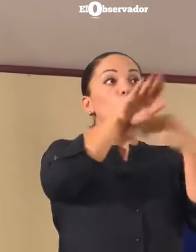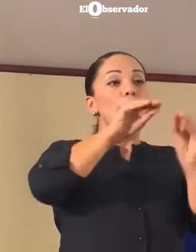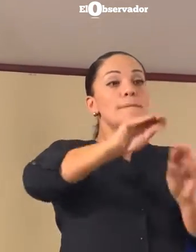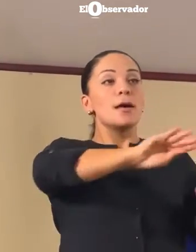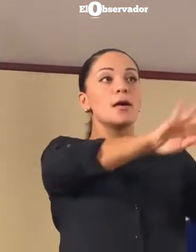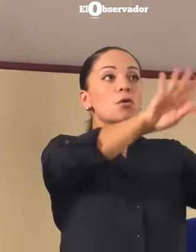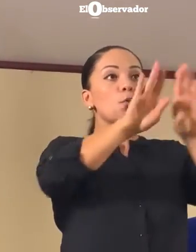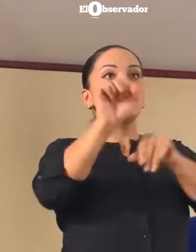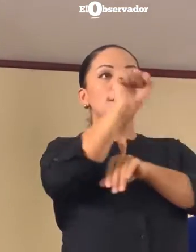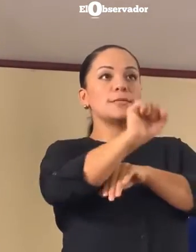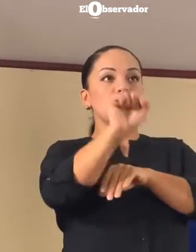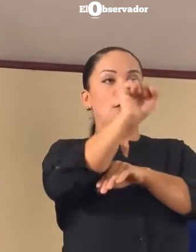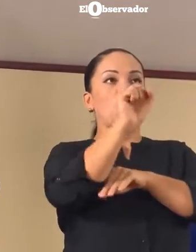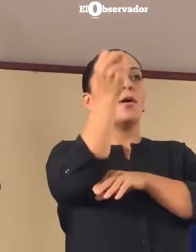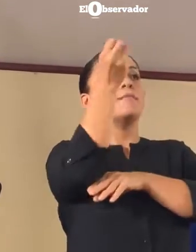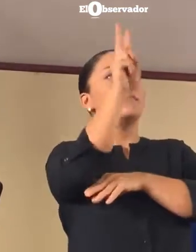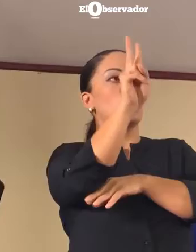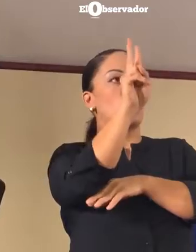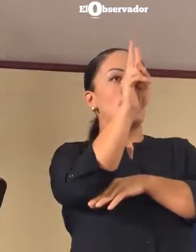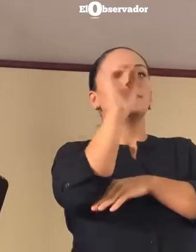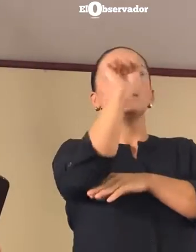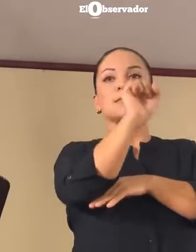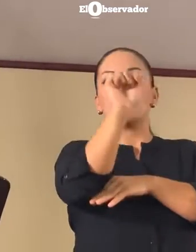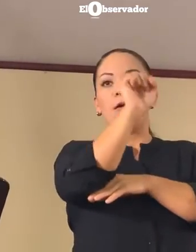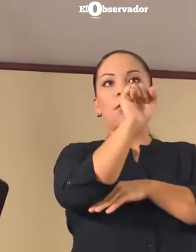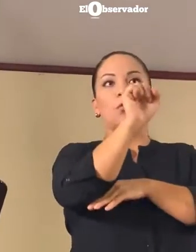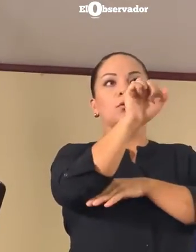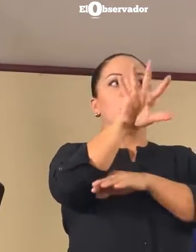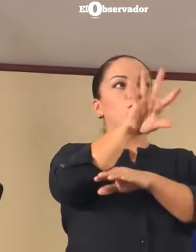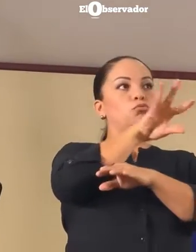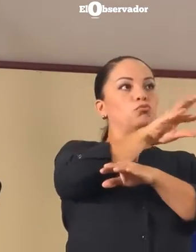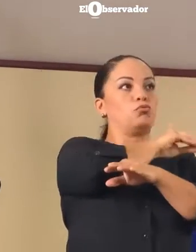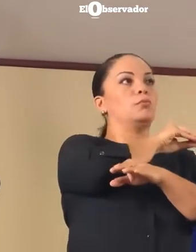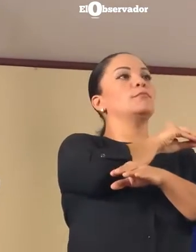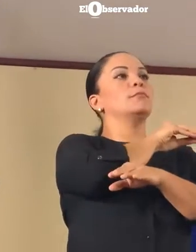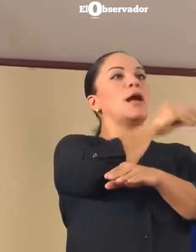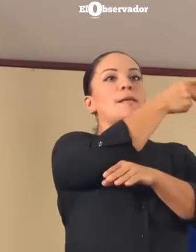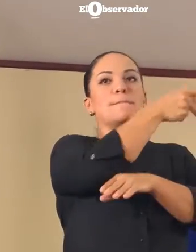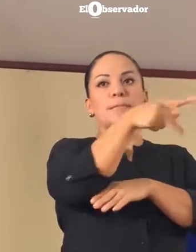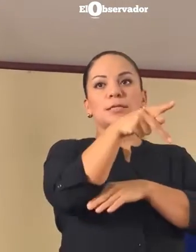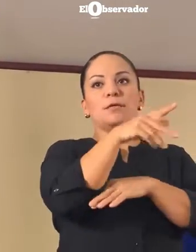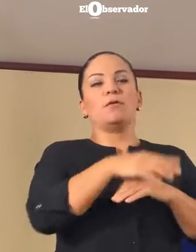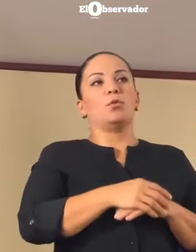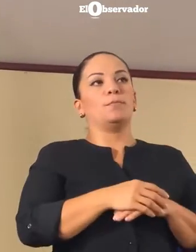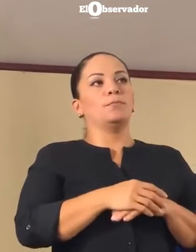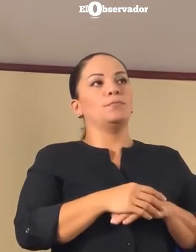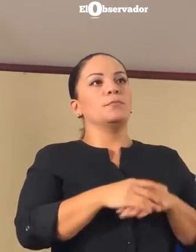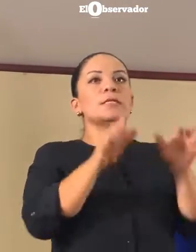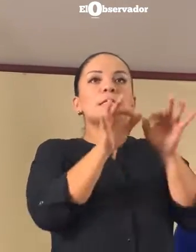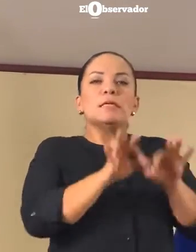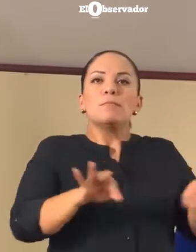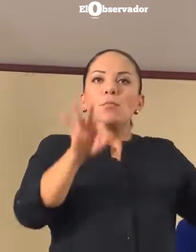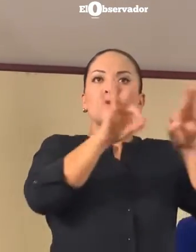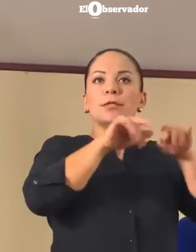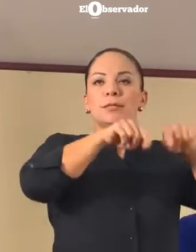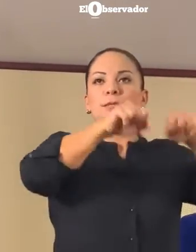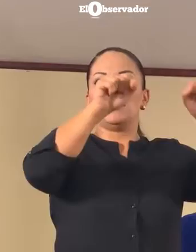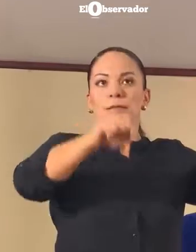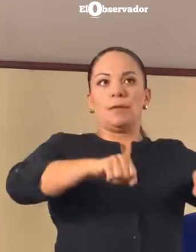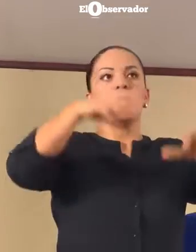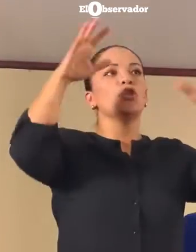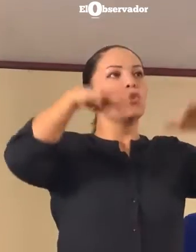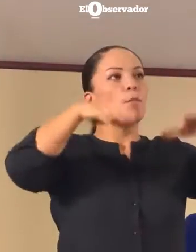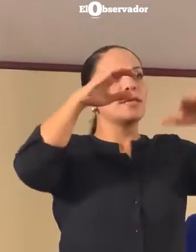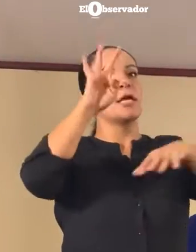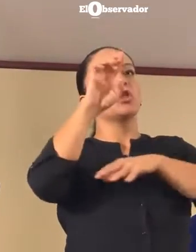del sábado y más o menos al medio del día del sábado estaría saliendo ya por los sábados pacíficos. Es un sistema importante, una tormenta tropical